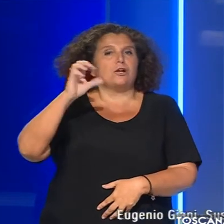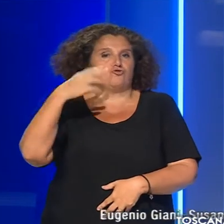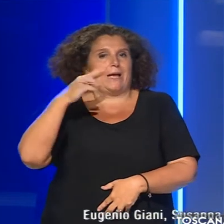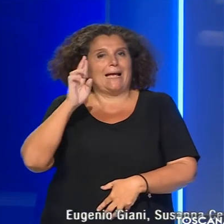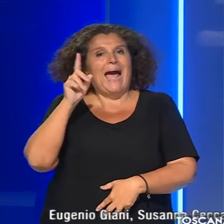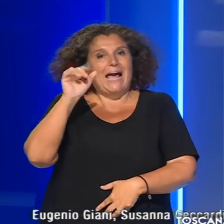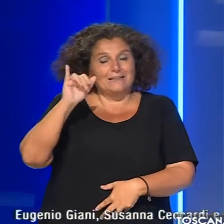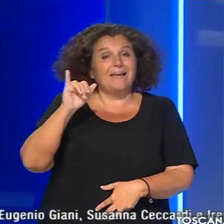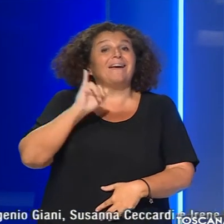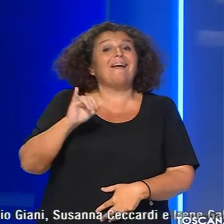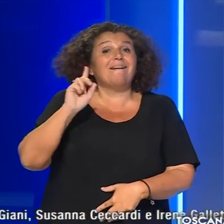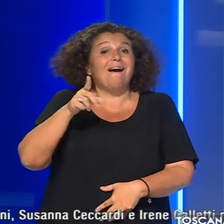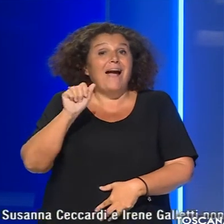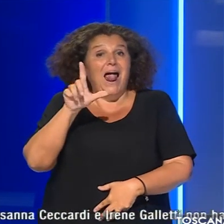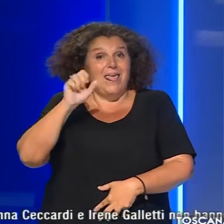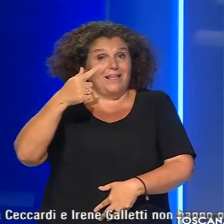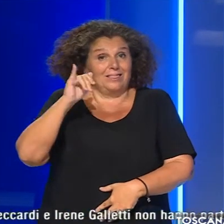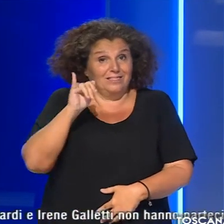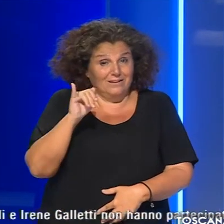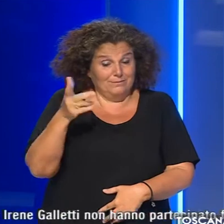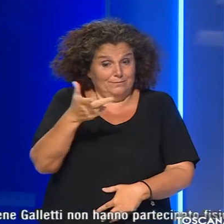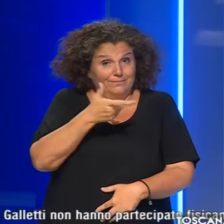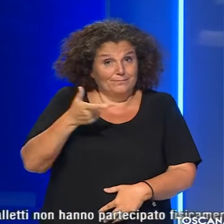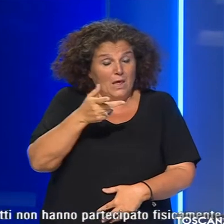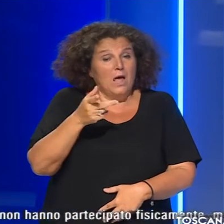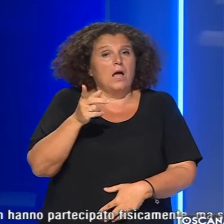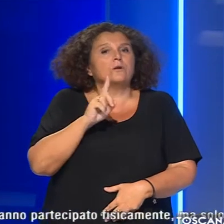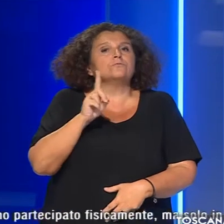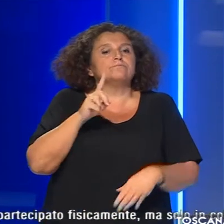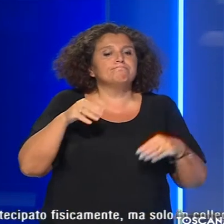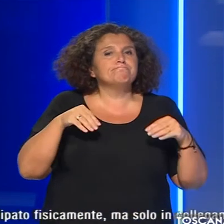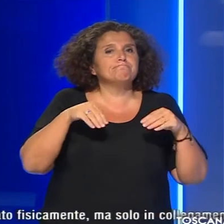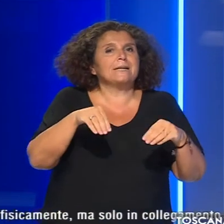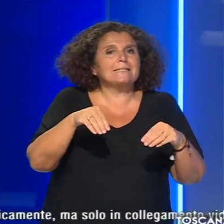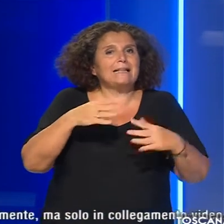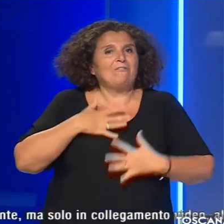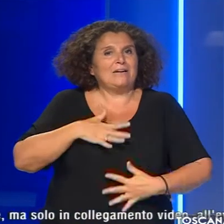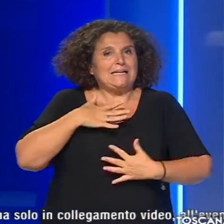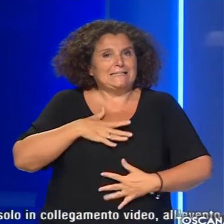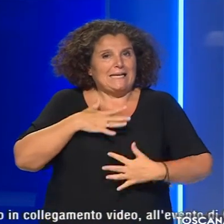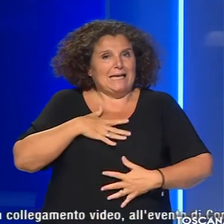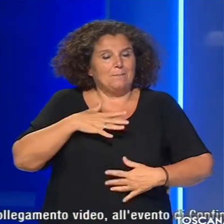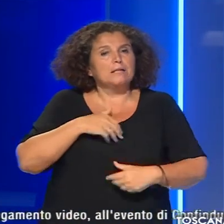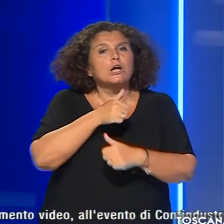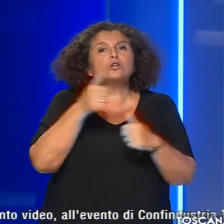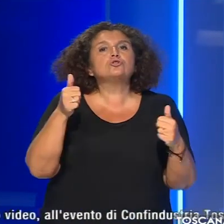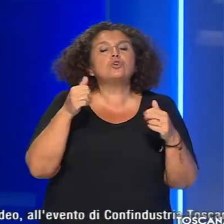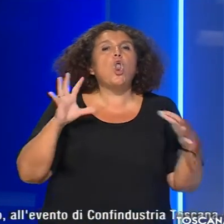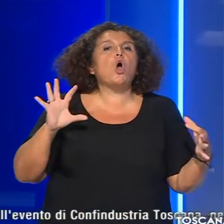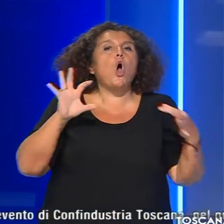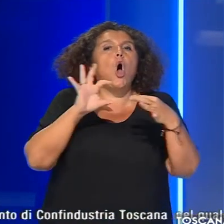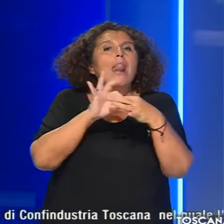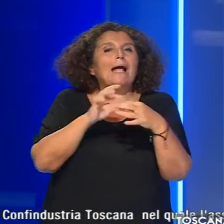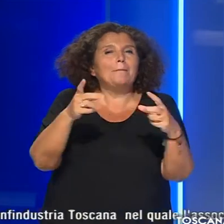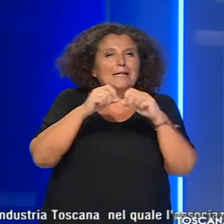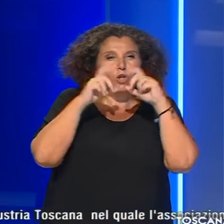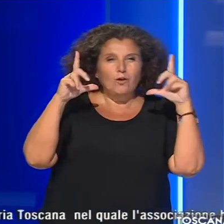e Irene Galletti non hanno partecipato fisicamente ma solo in collegamento